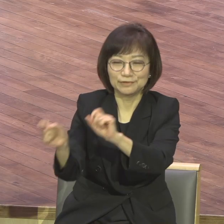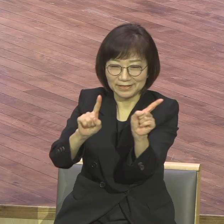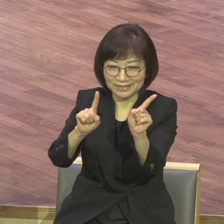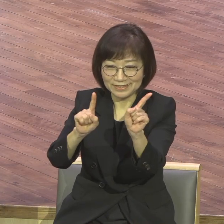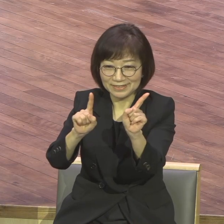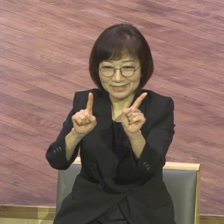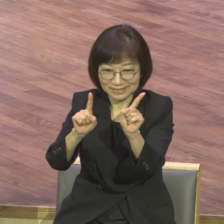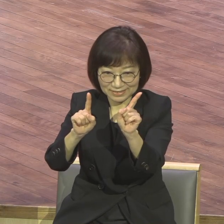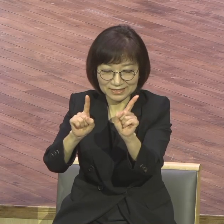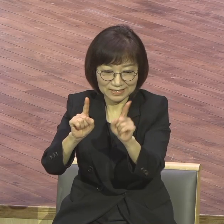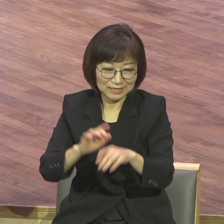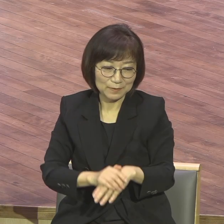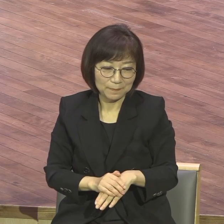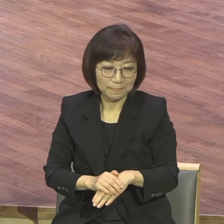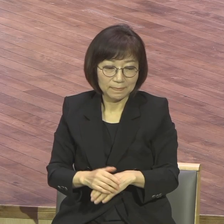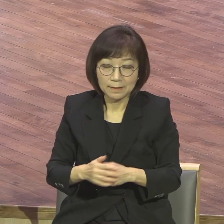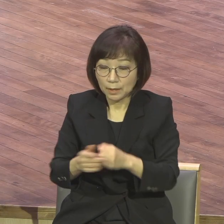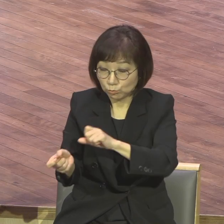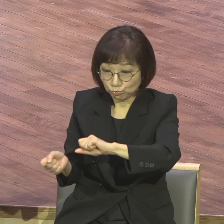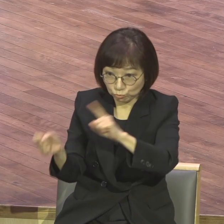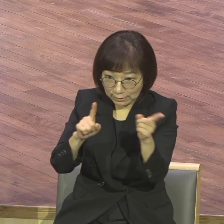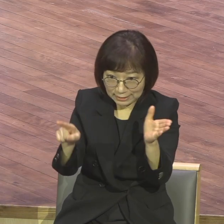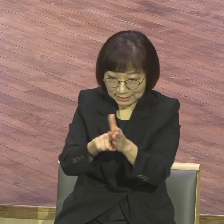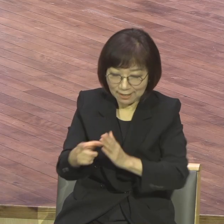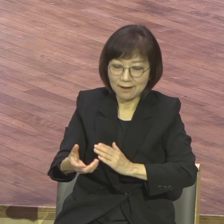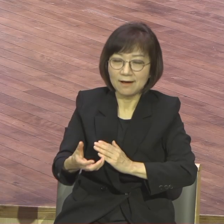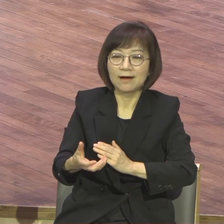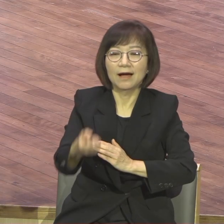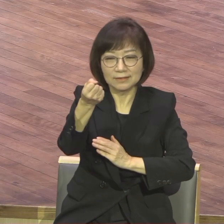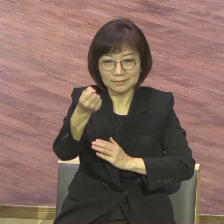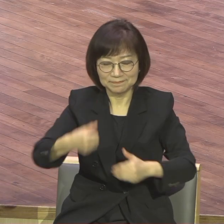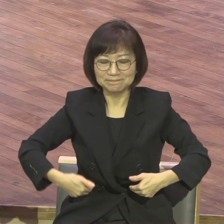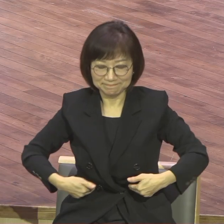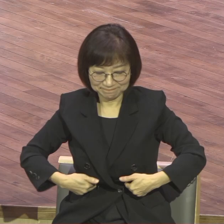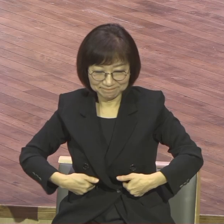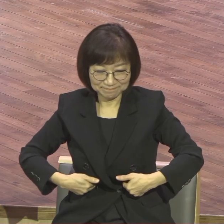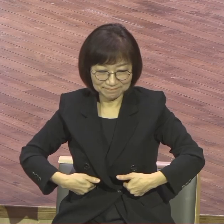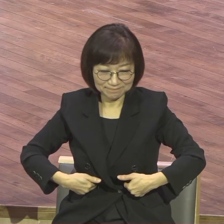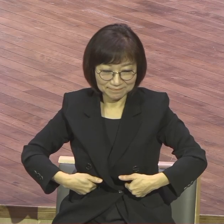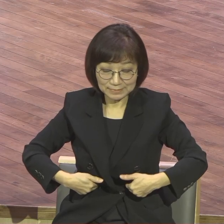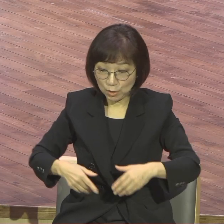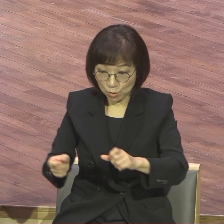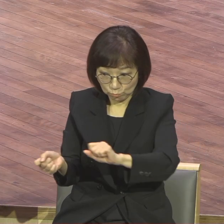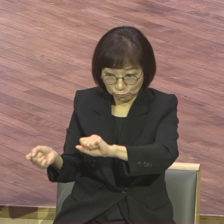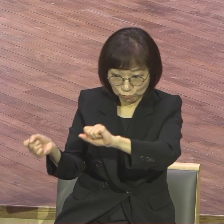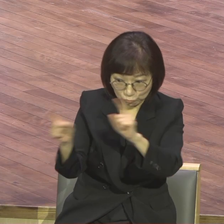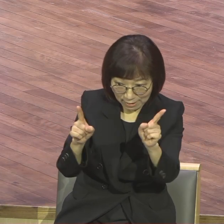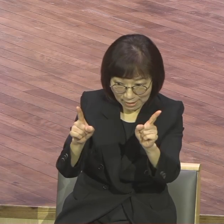부활신앙 가진 사람은 못말립니다. 부활신앙 가진 사람은 저주가 없습니다.